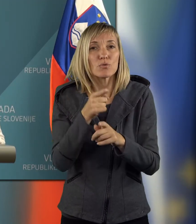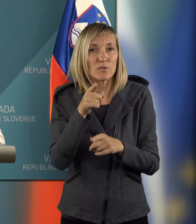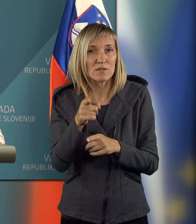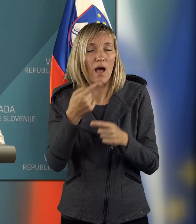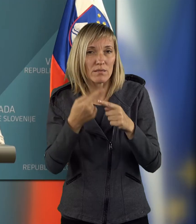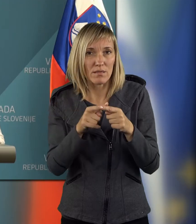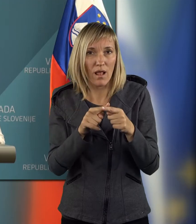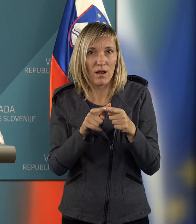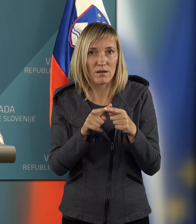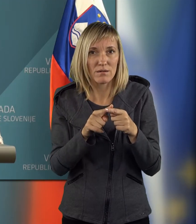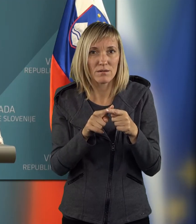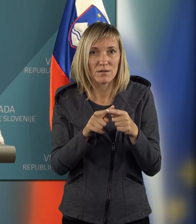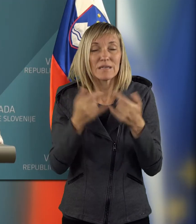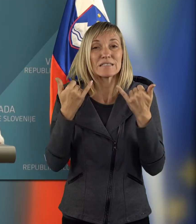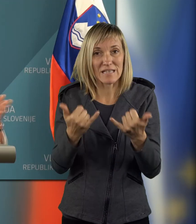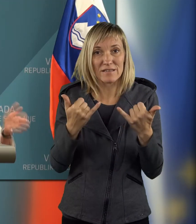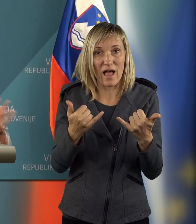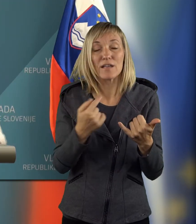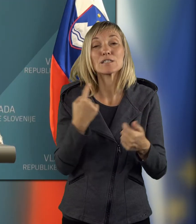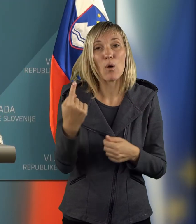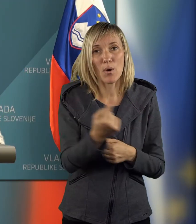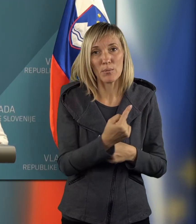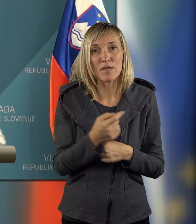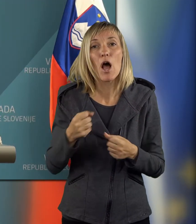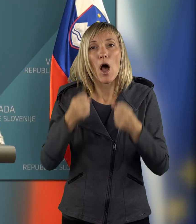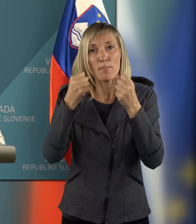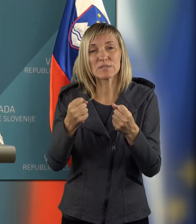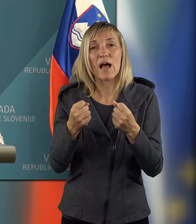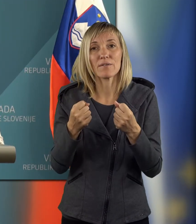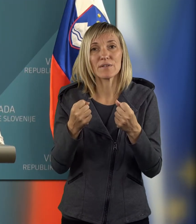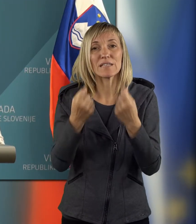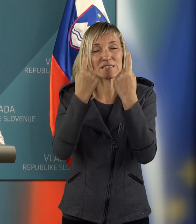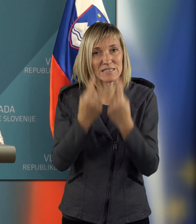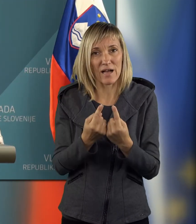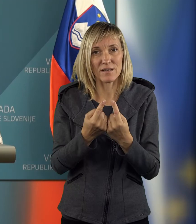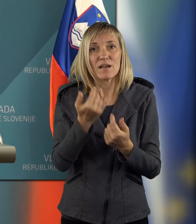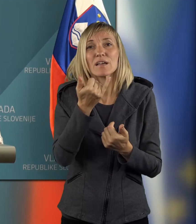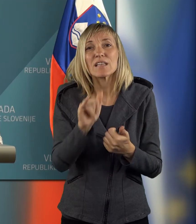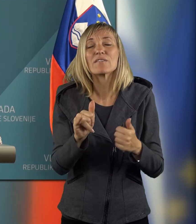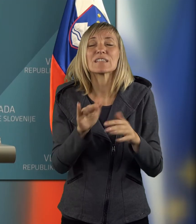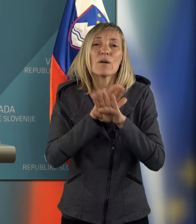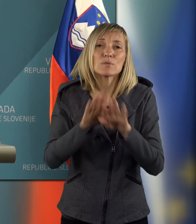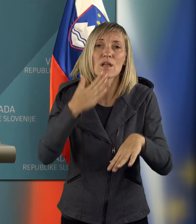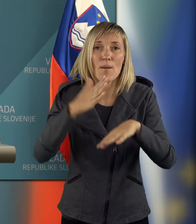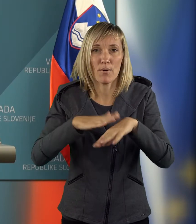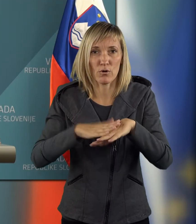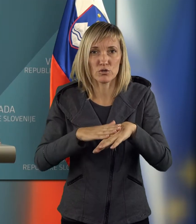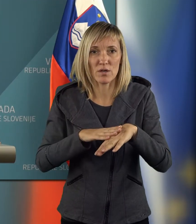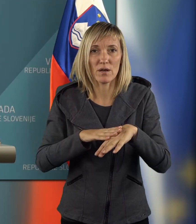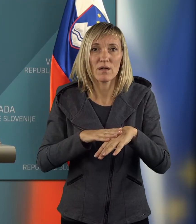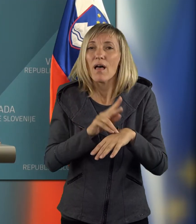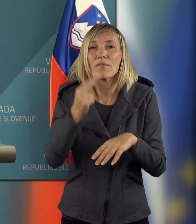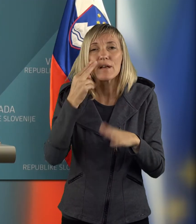tudi ta del, da zdaj smo jih, bi rekla, postavili situacijo, da jo vsaj vsi poročajo, pa